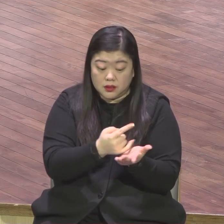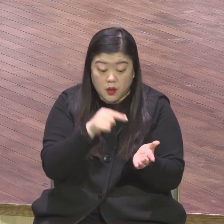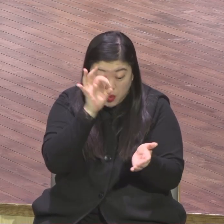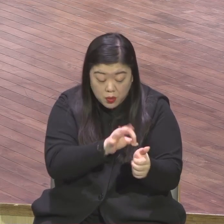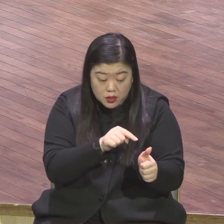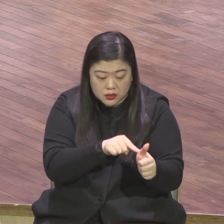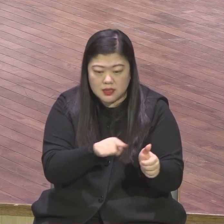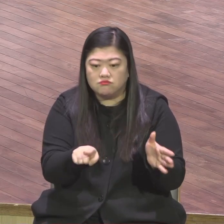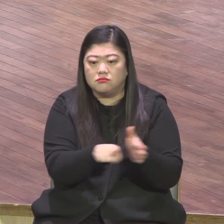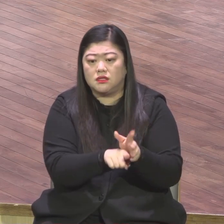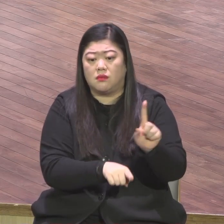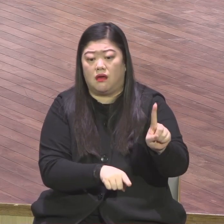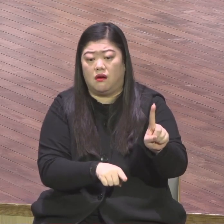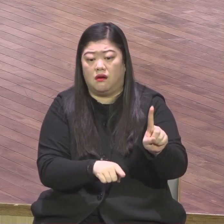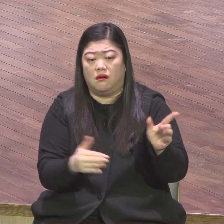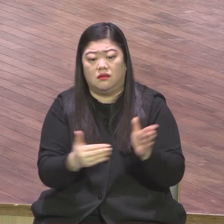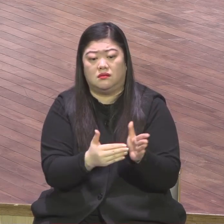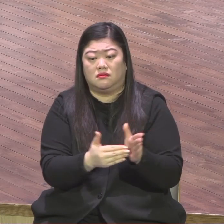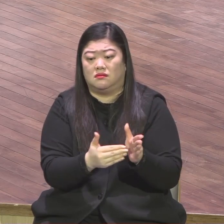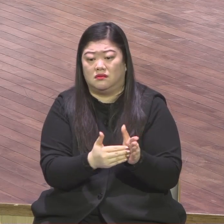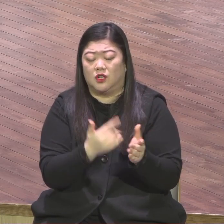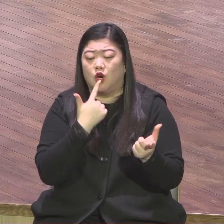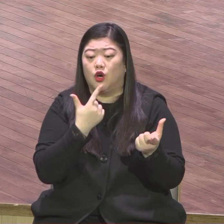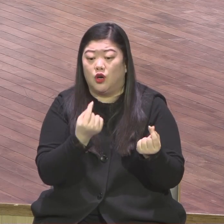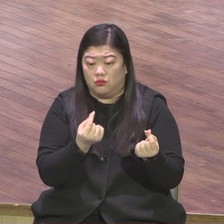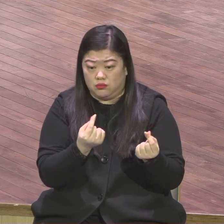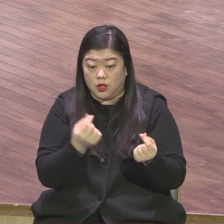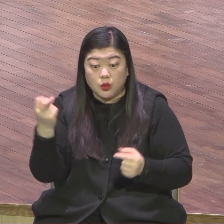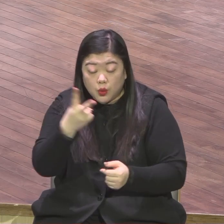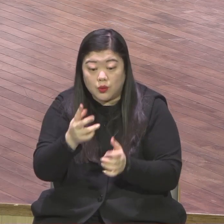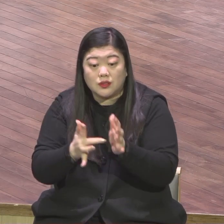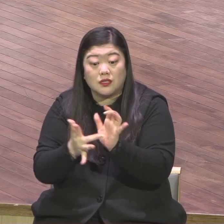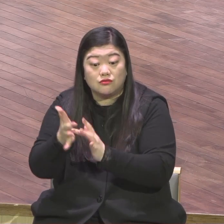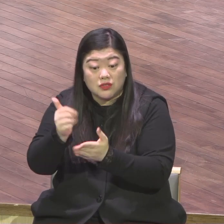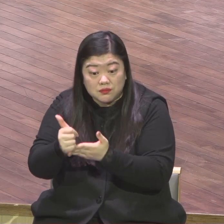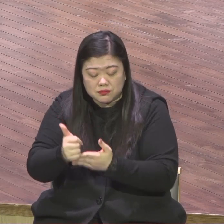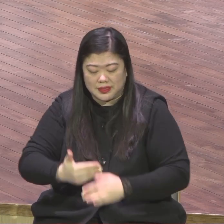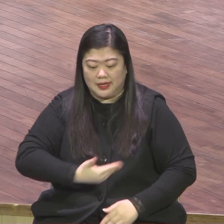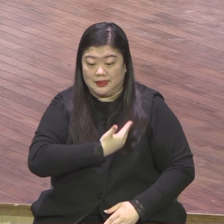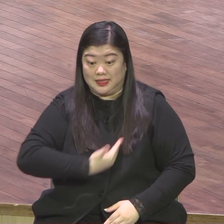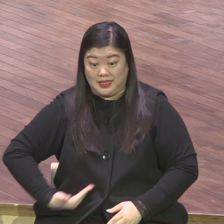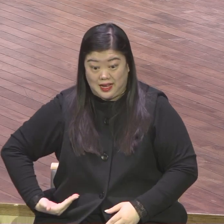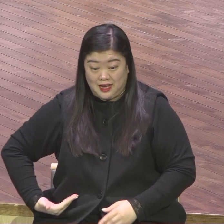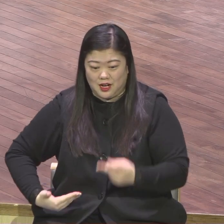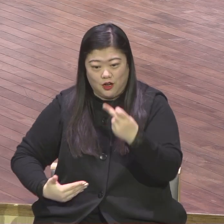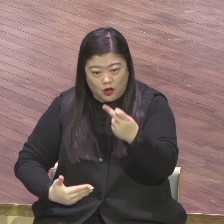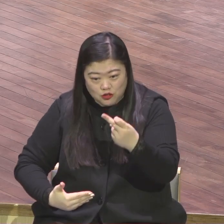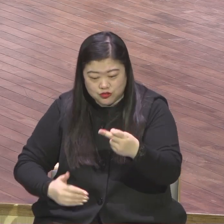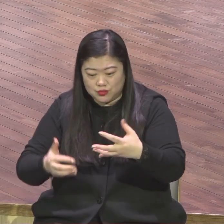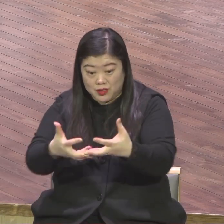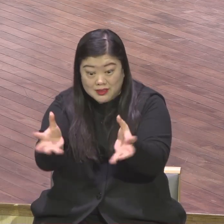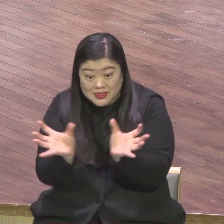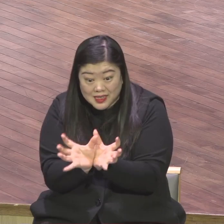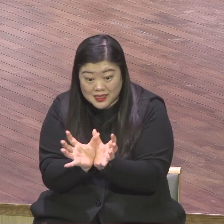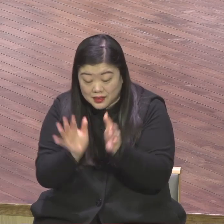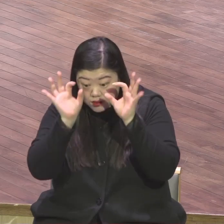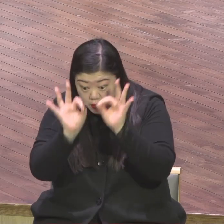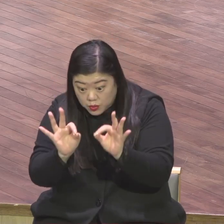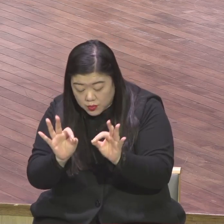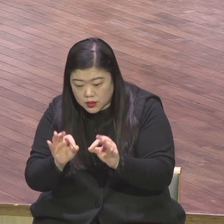예수님께서도 제자들 세울 때 노는 사람을 부르지 않았습니다 자신의 삶의 현장에서 몰입하고 있는 사람을 불렀어요